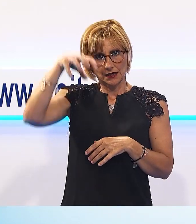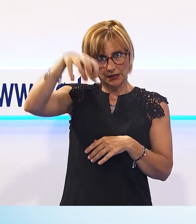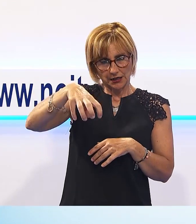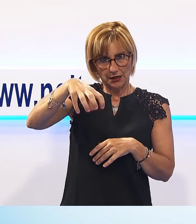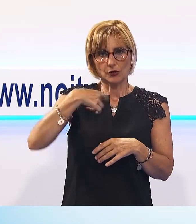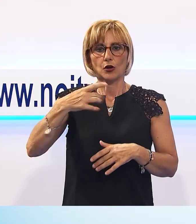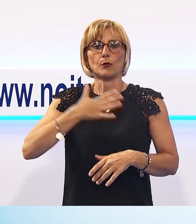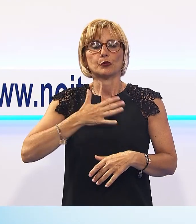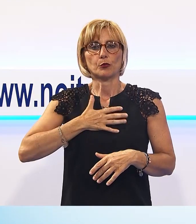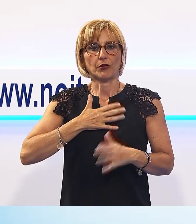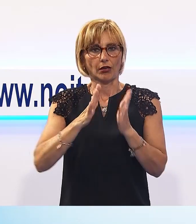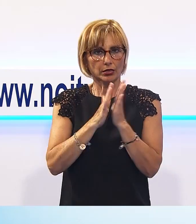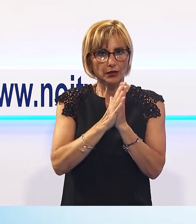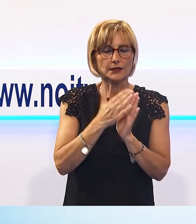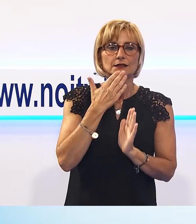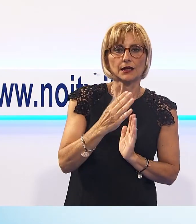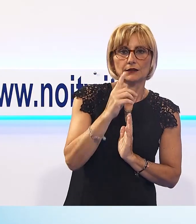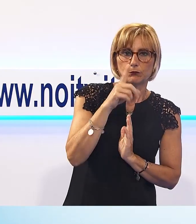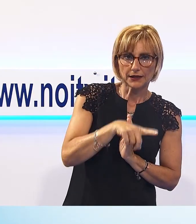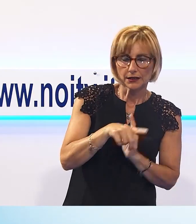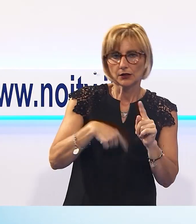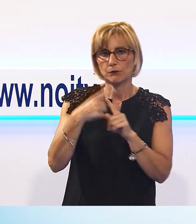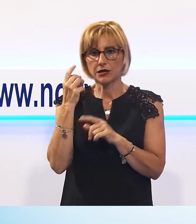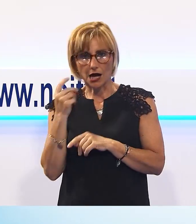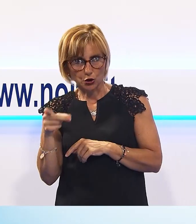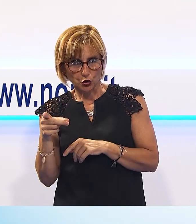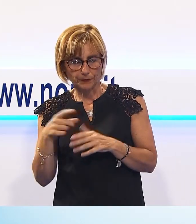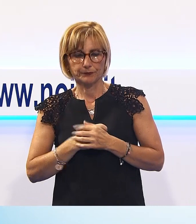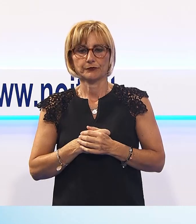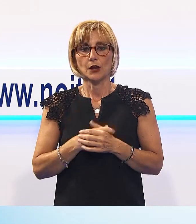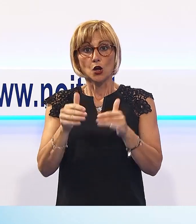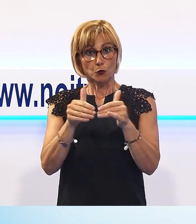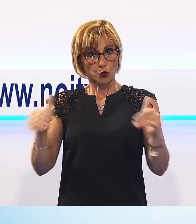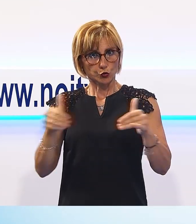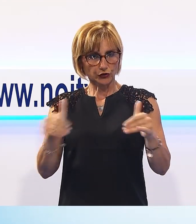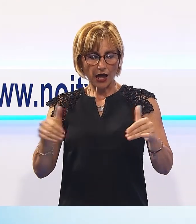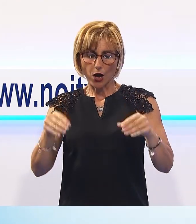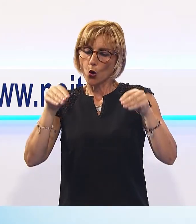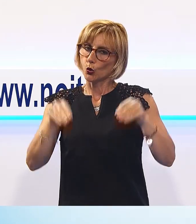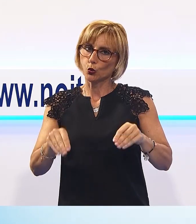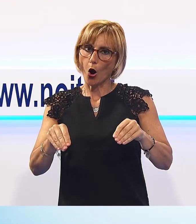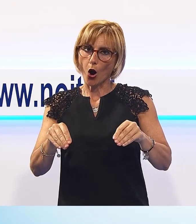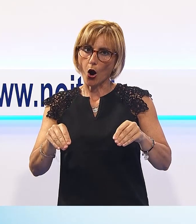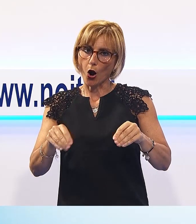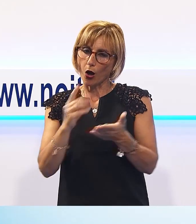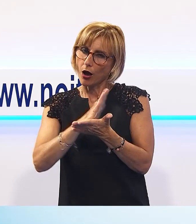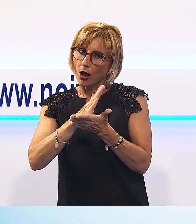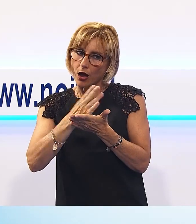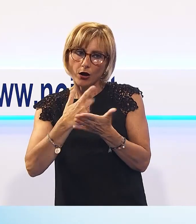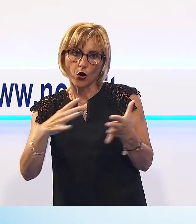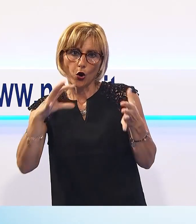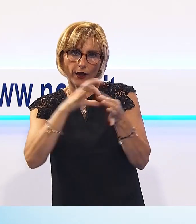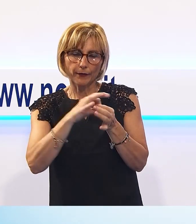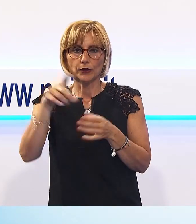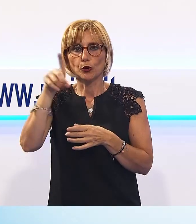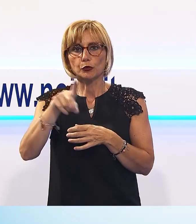parrocchia dei Santi Pellegrino in Bianco. Il ruolo strategico del Museo, sia per la posizione geografica, quale via di collegamento tra le